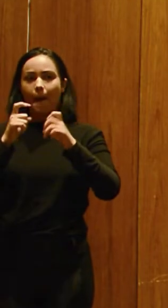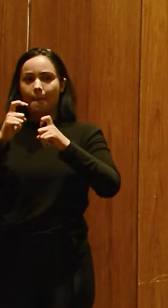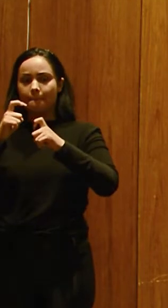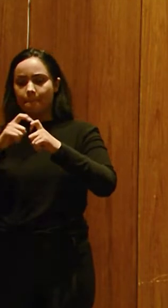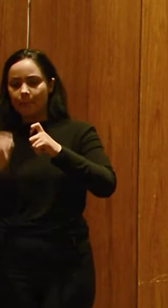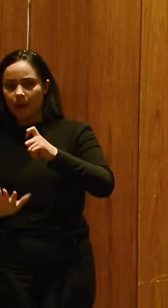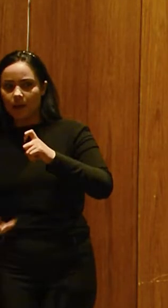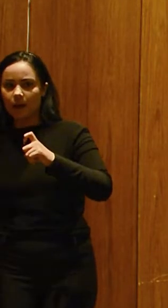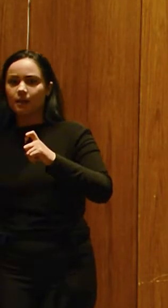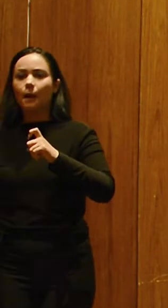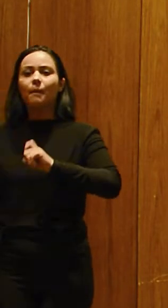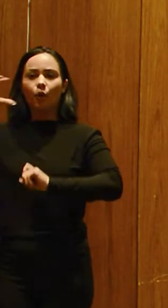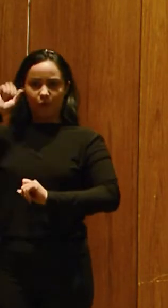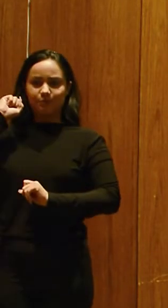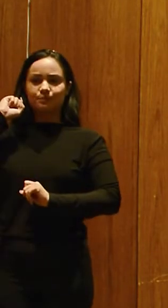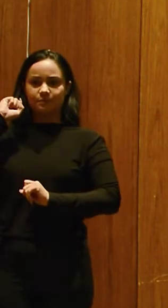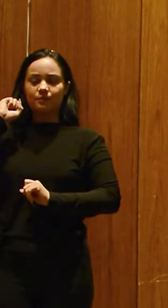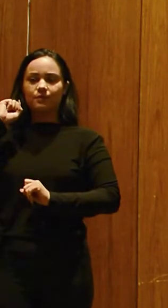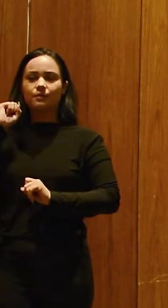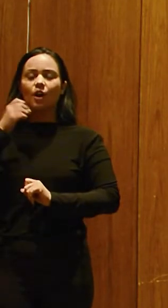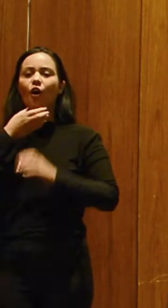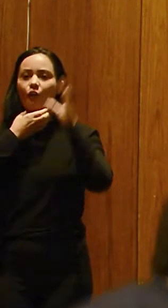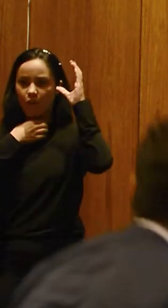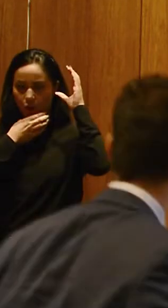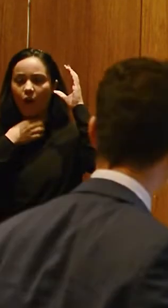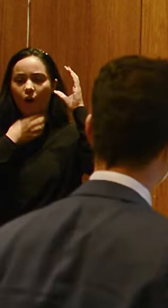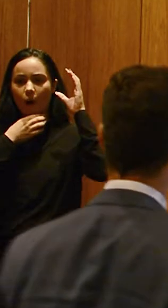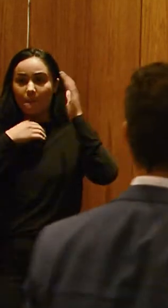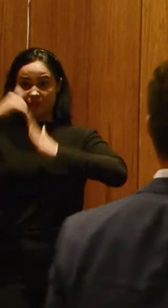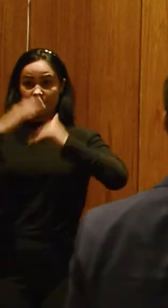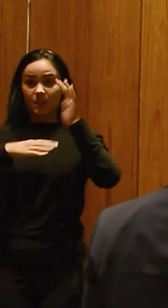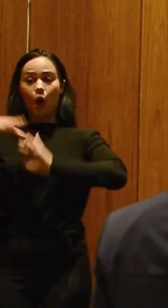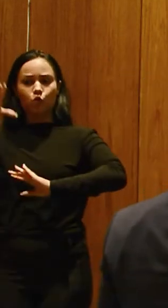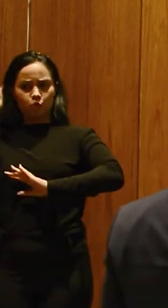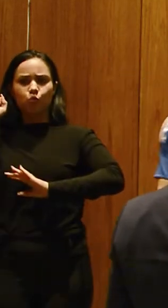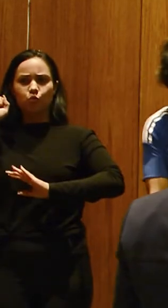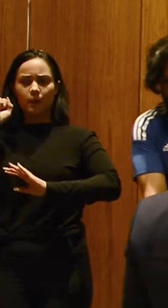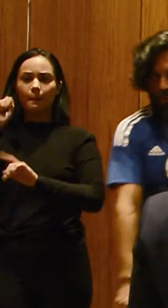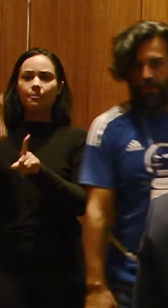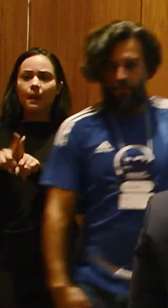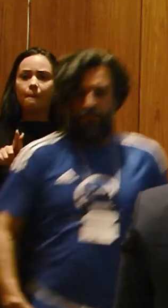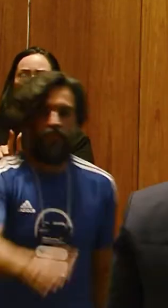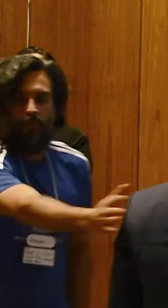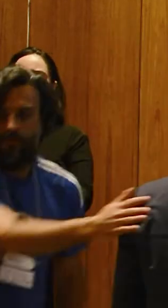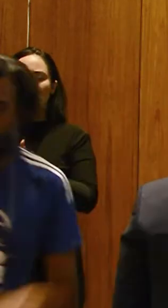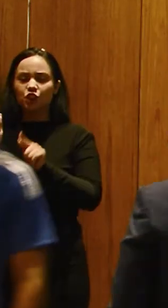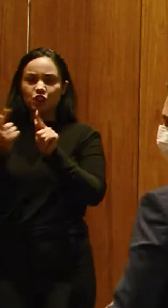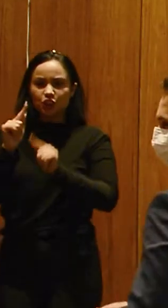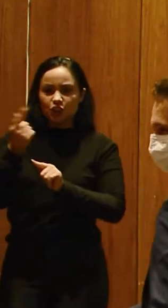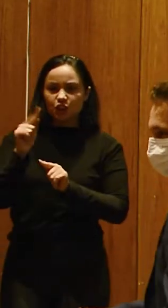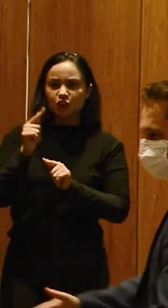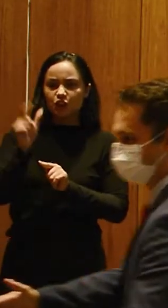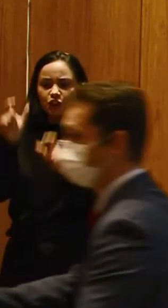para ouvir. Ela é fonoaudióloga, especialista em audiologia e é gerente de atendimento da